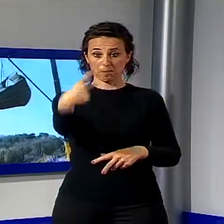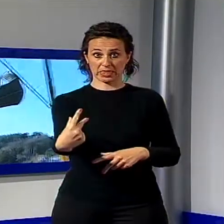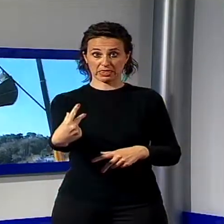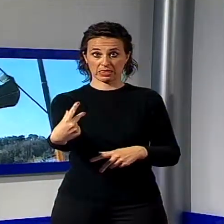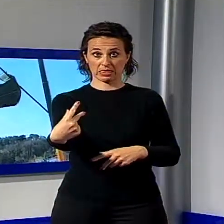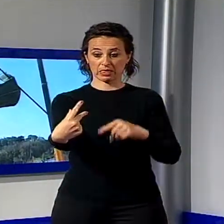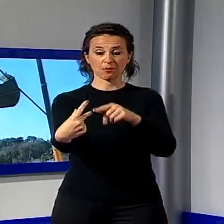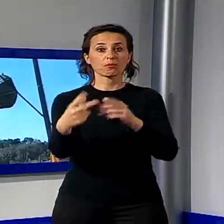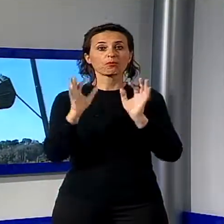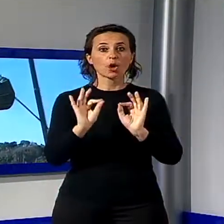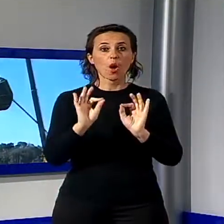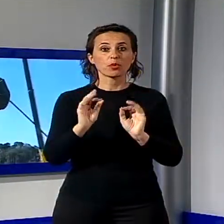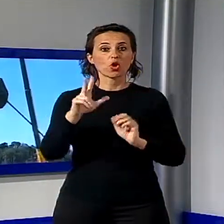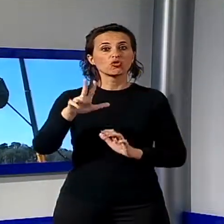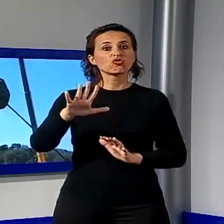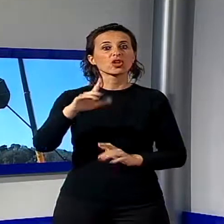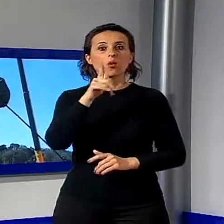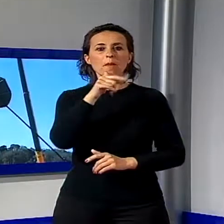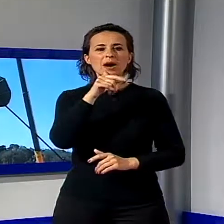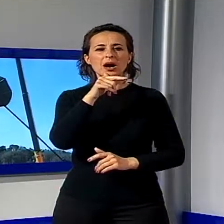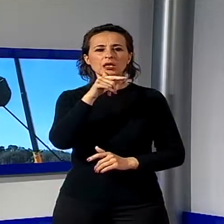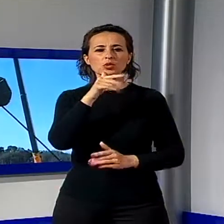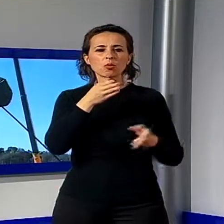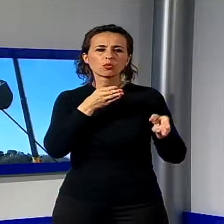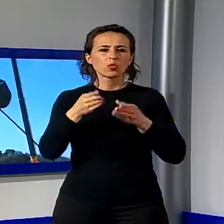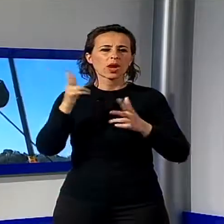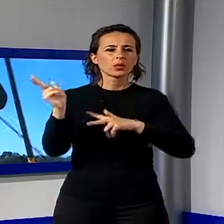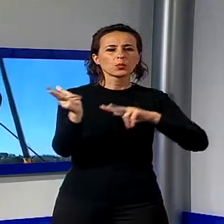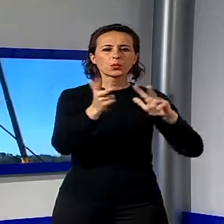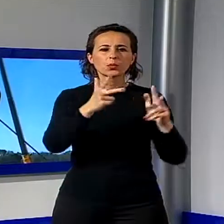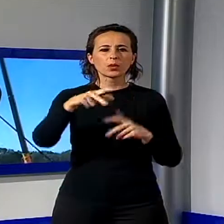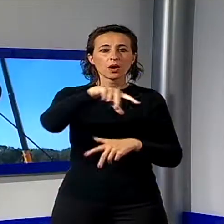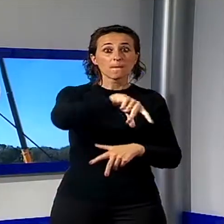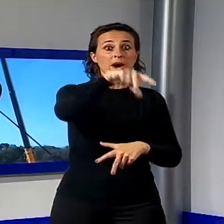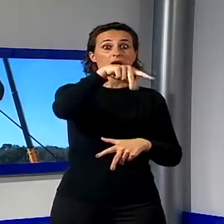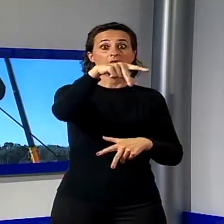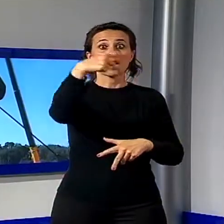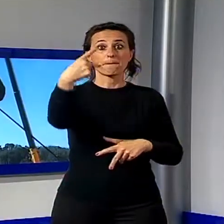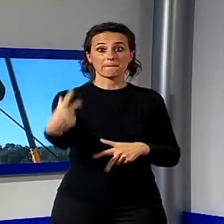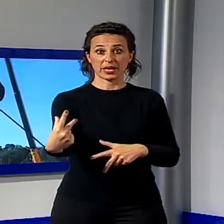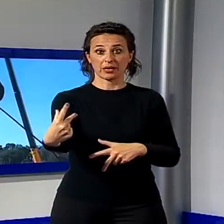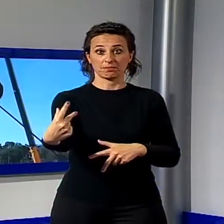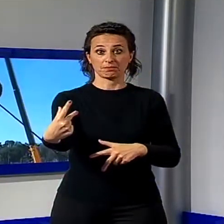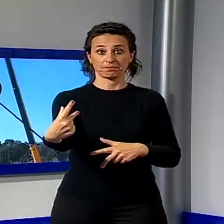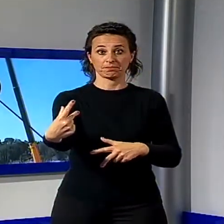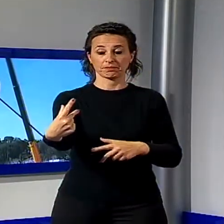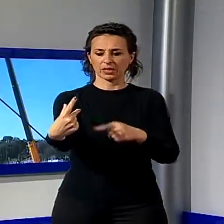tempesta di vento era letteralmente volata via andandosi a conficcare nel tetto della cappellina di Acente. Per